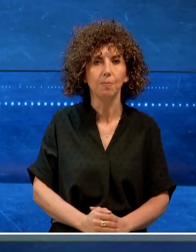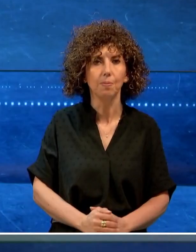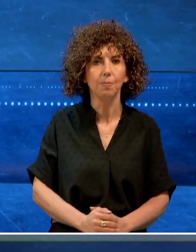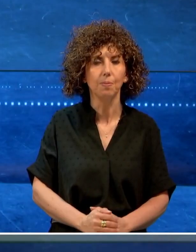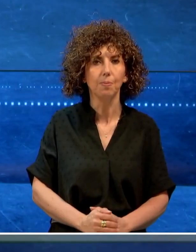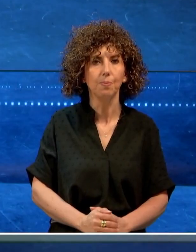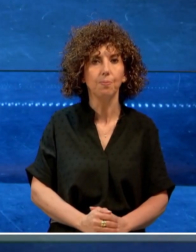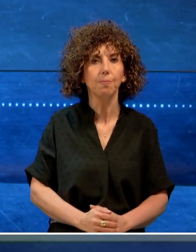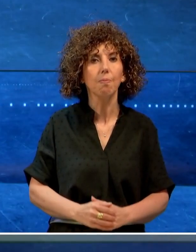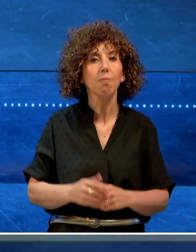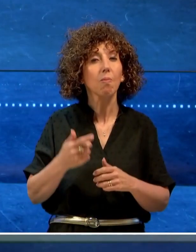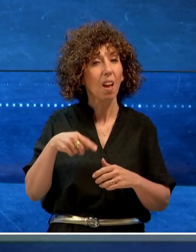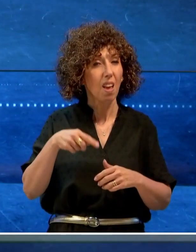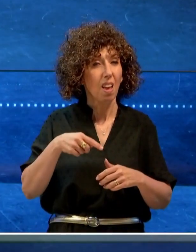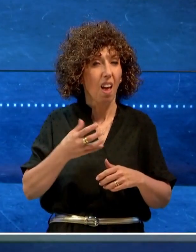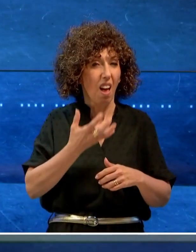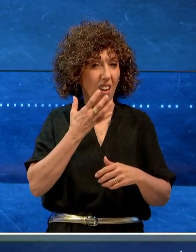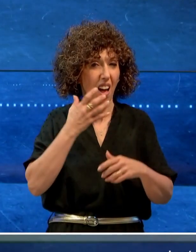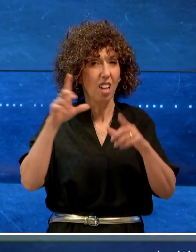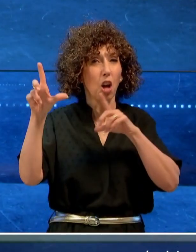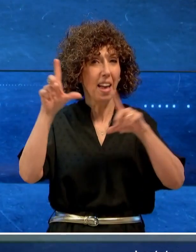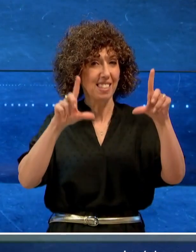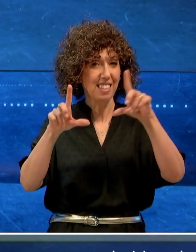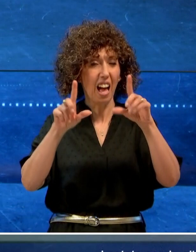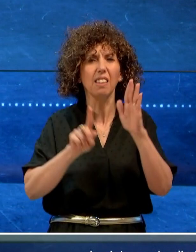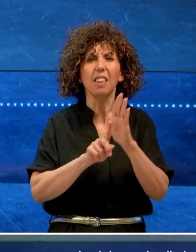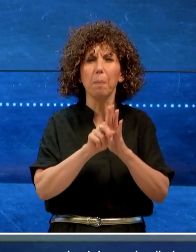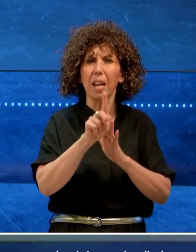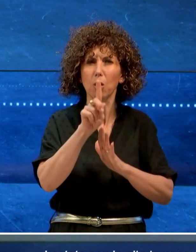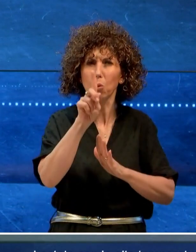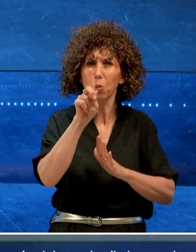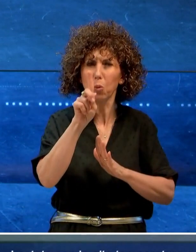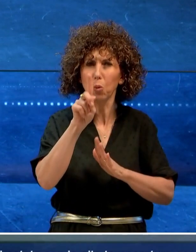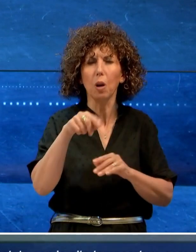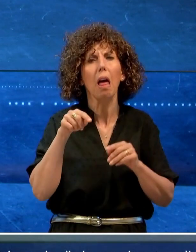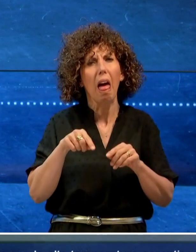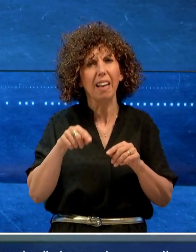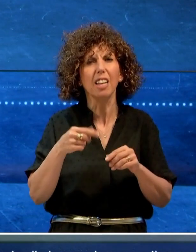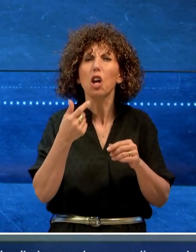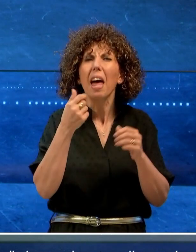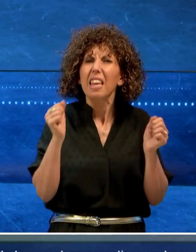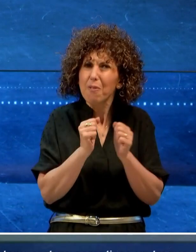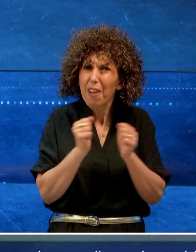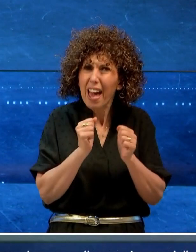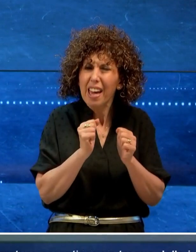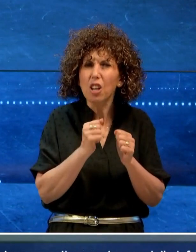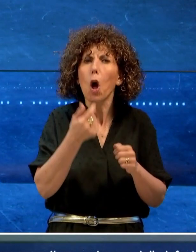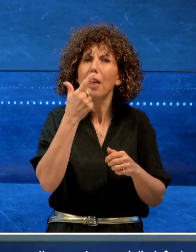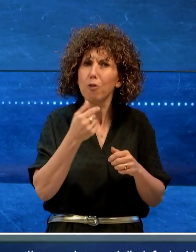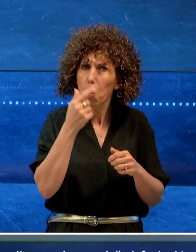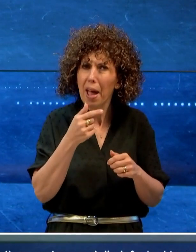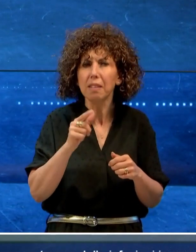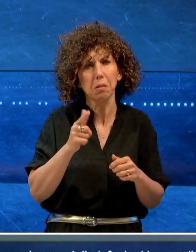L'estate con le alte temperature garantisce una tregua dalle infezioni invernali, la tanta odiata